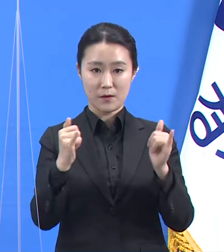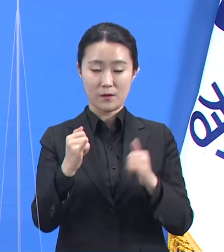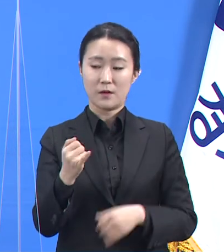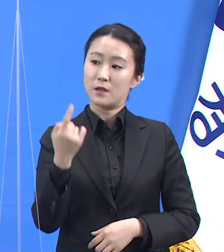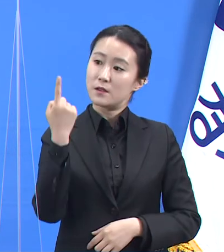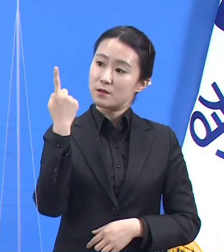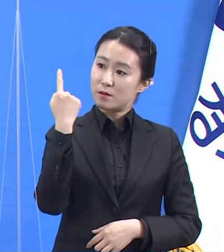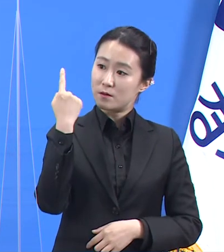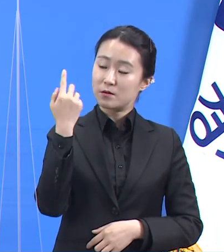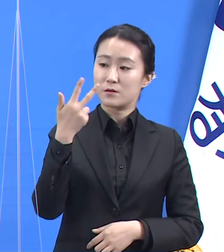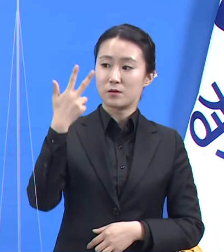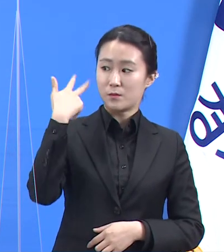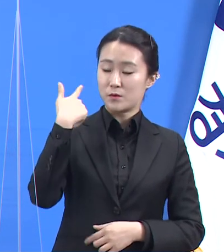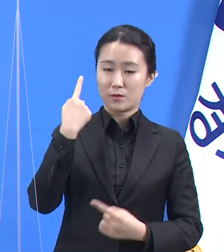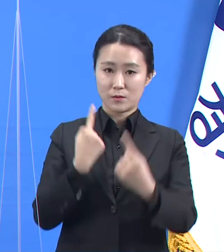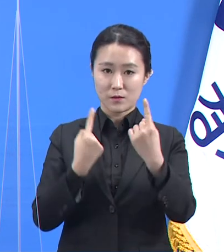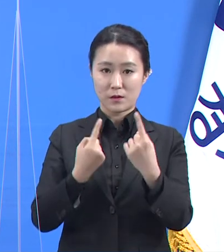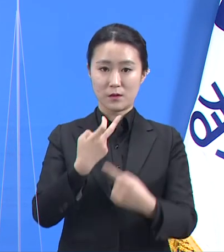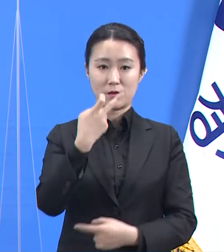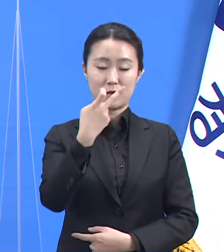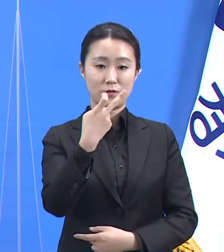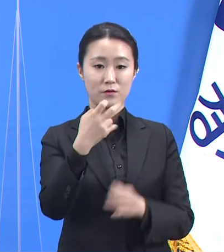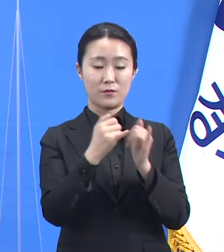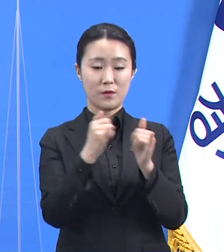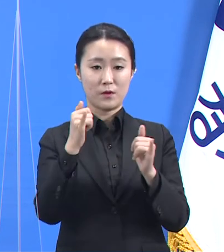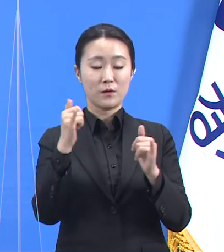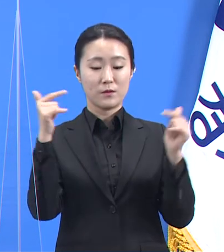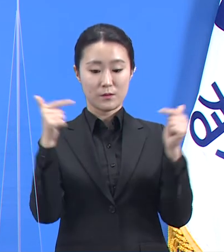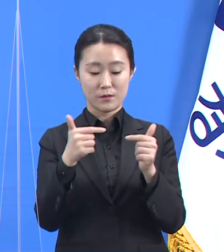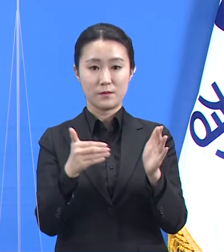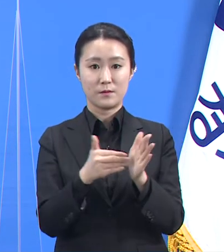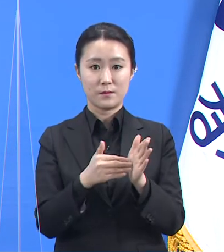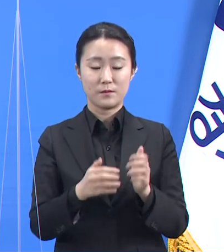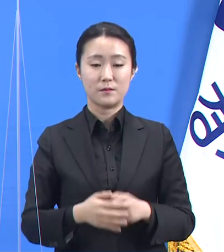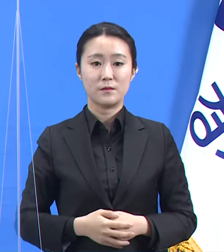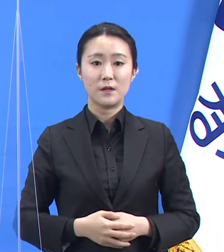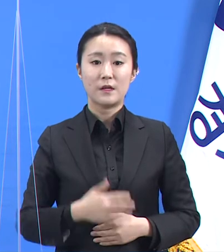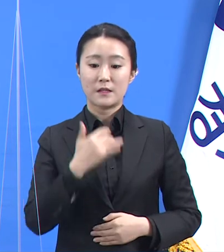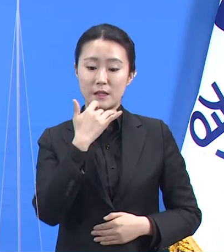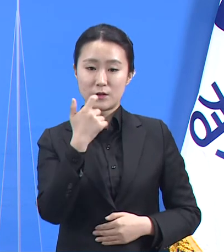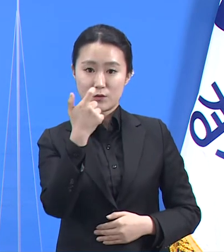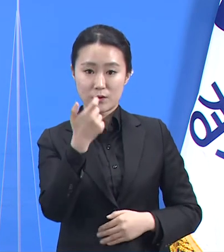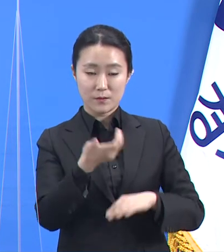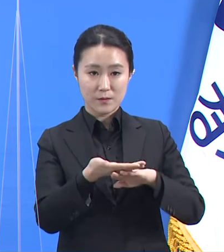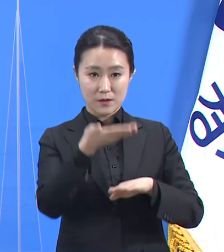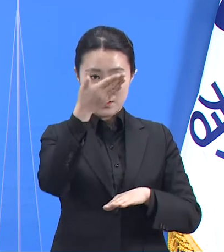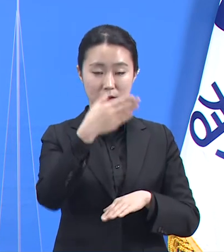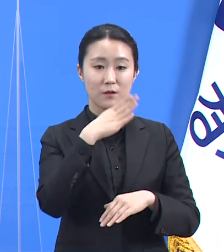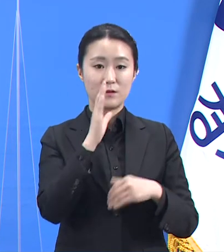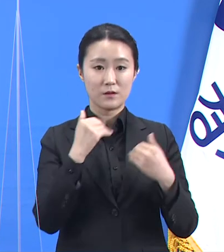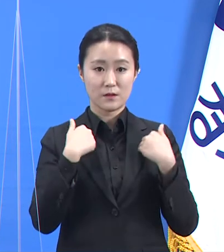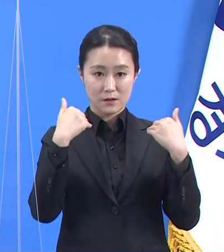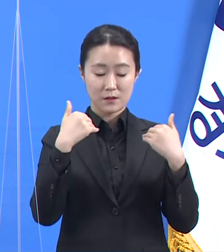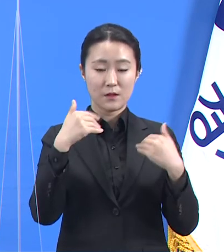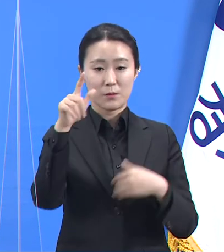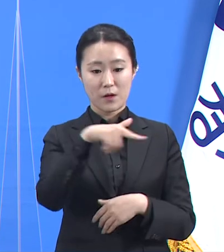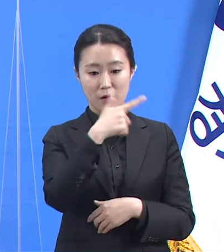감소하였습니다. 60세 이상 고령 확진자 역시 일평균 30명으로